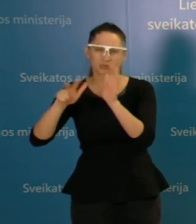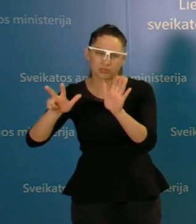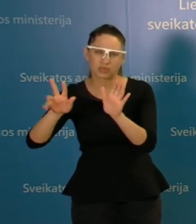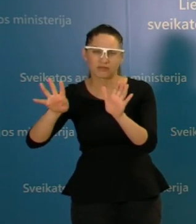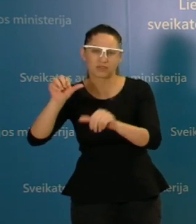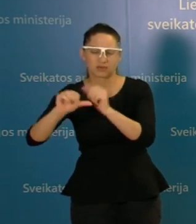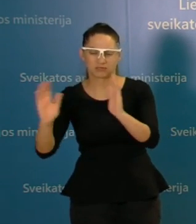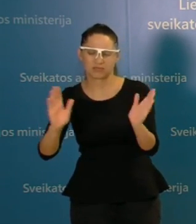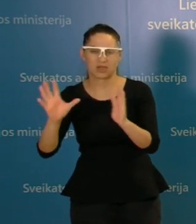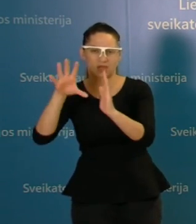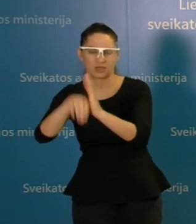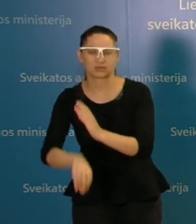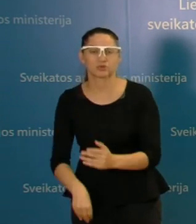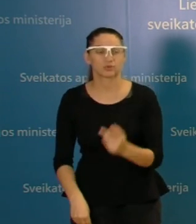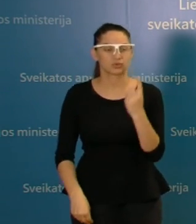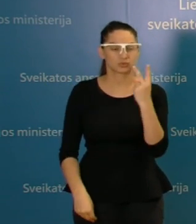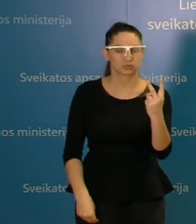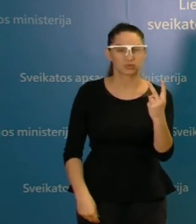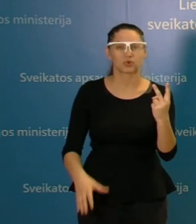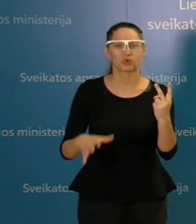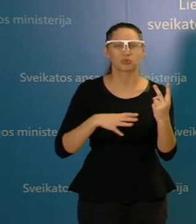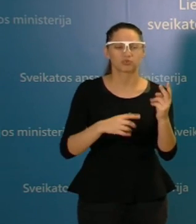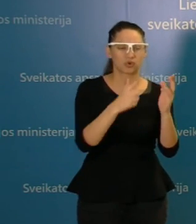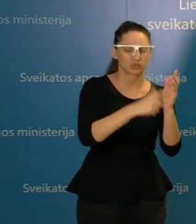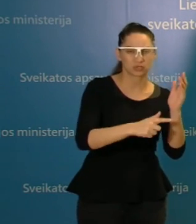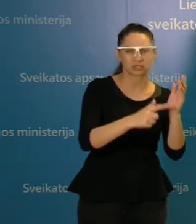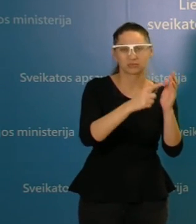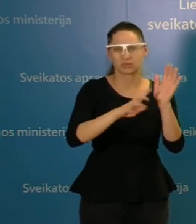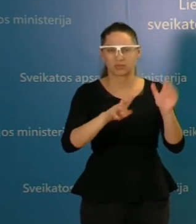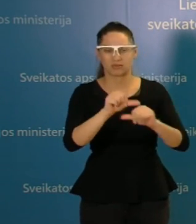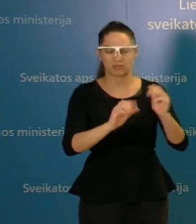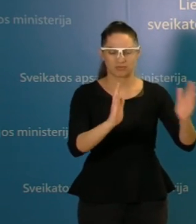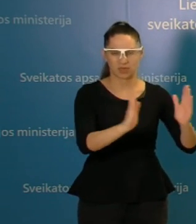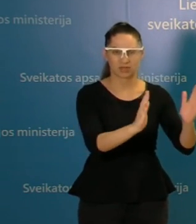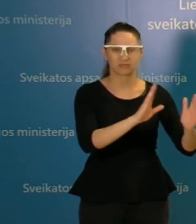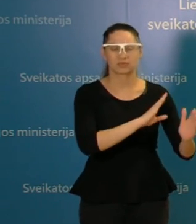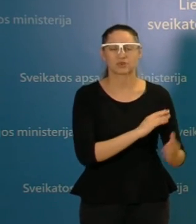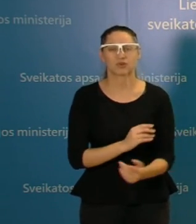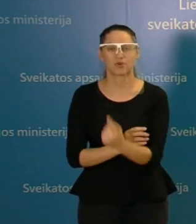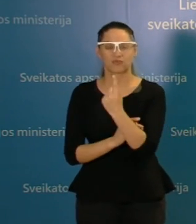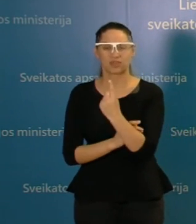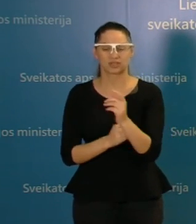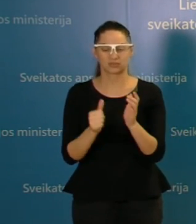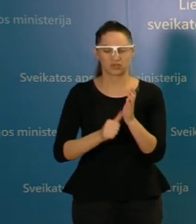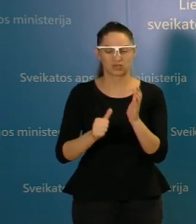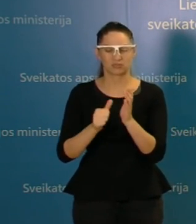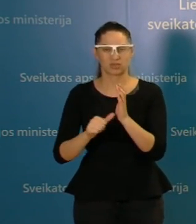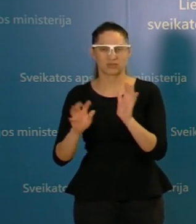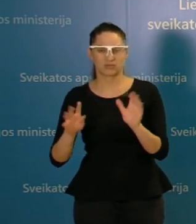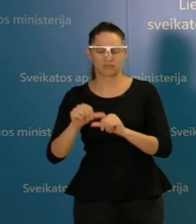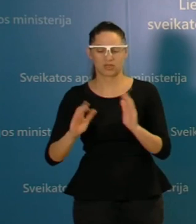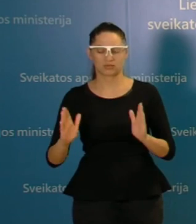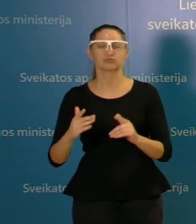metų, du asmenys myrė nuo 70 iki 79 metų ir vienas nuo 60 iki 69